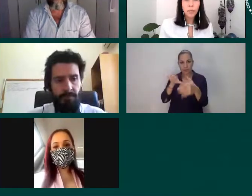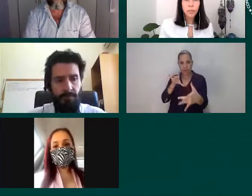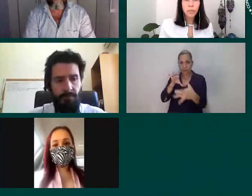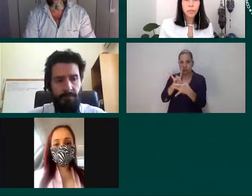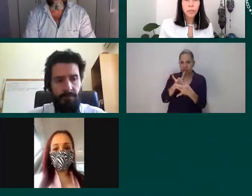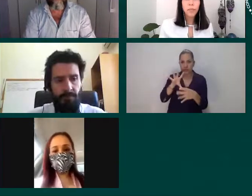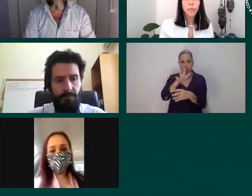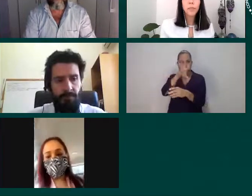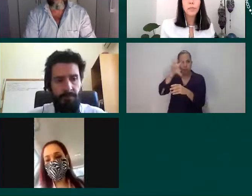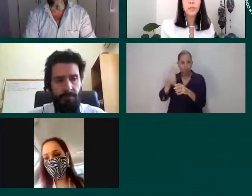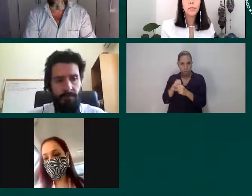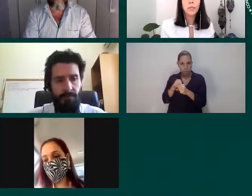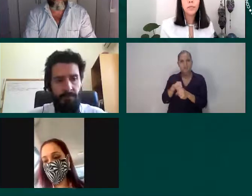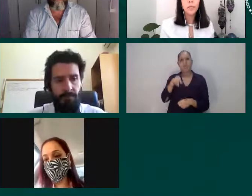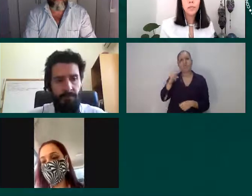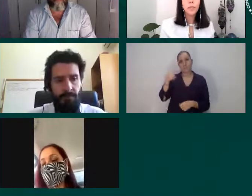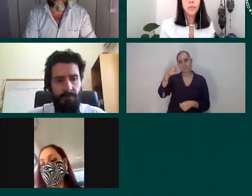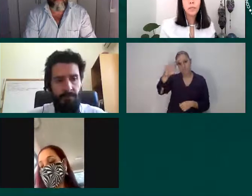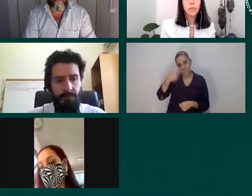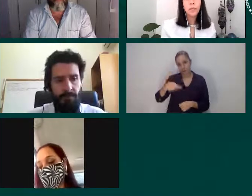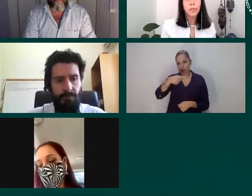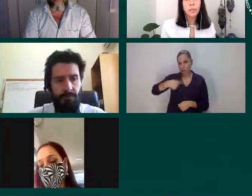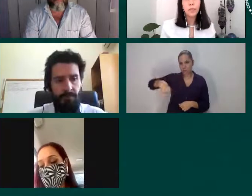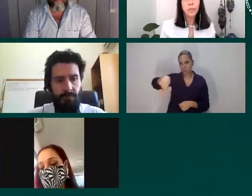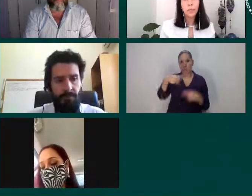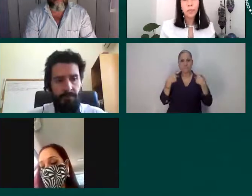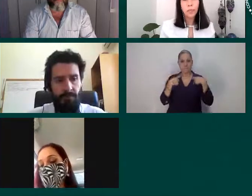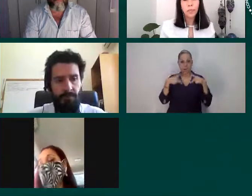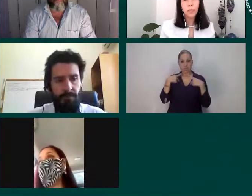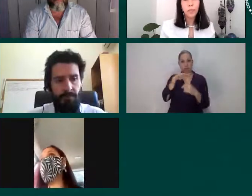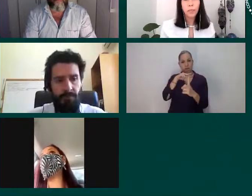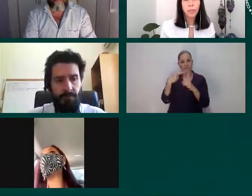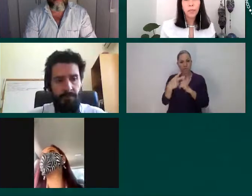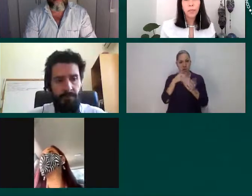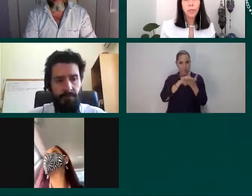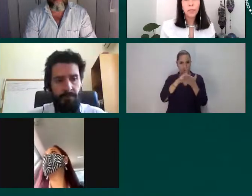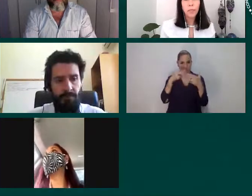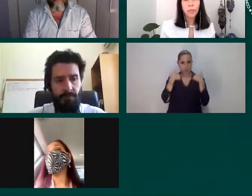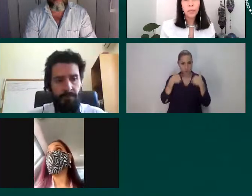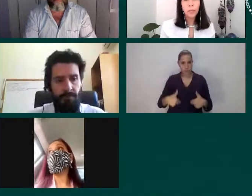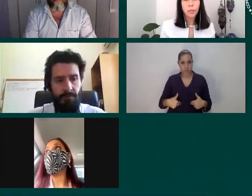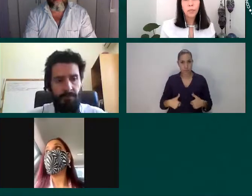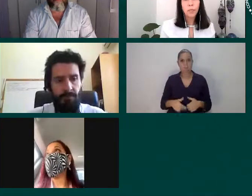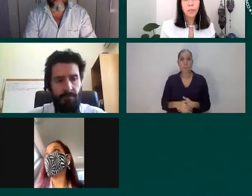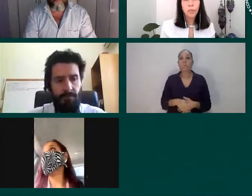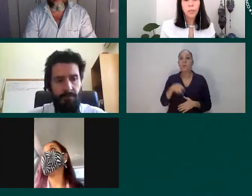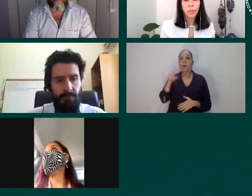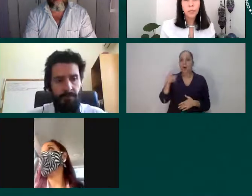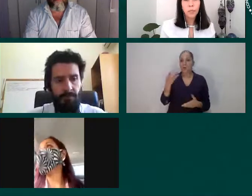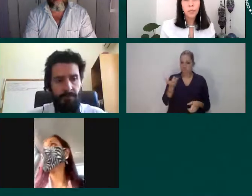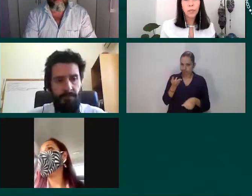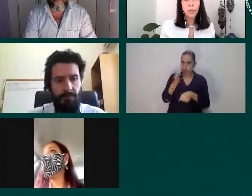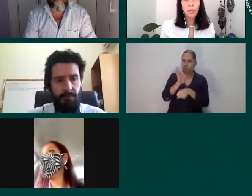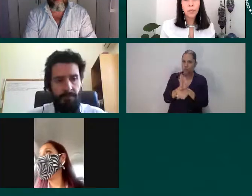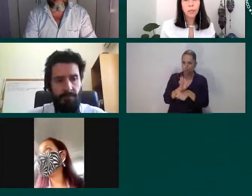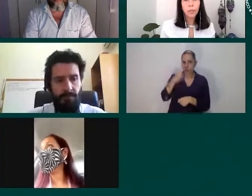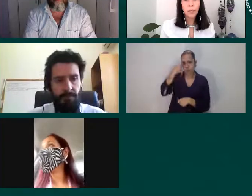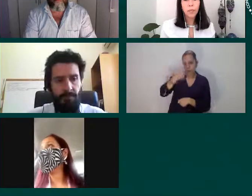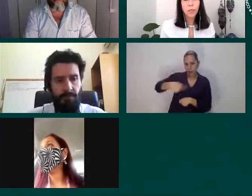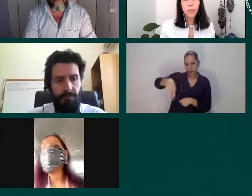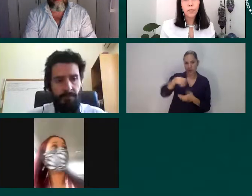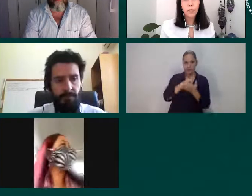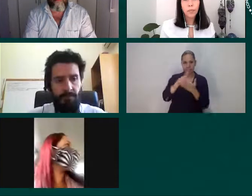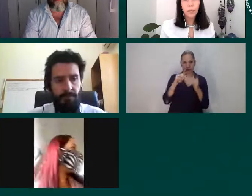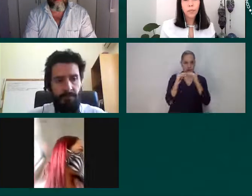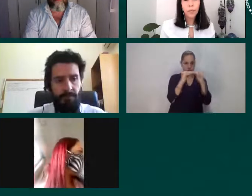enfoque de derechos humanos, especialmente a la protección y garantía de los derechos a la igualdad y a la no discriminación. El año que